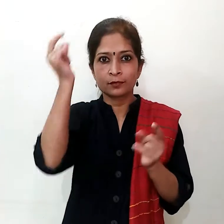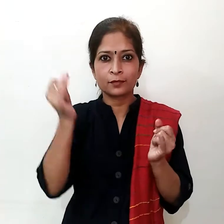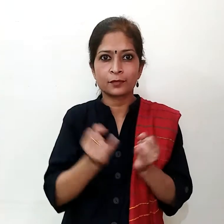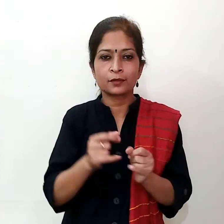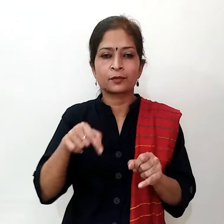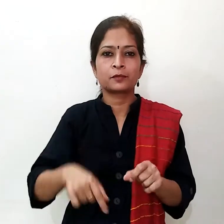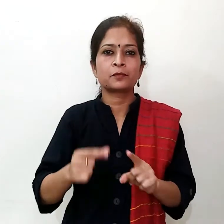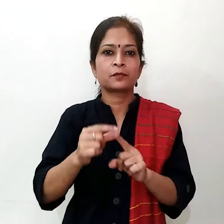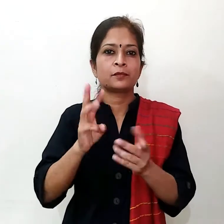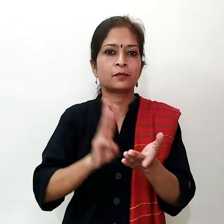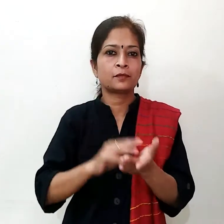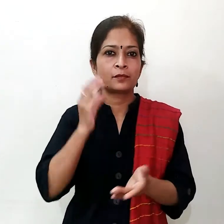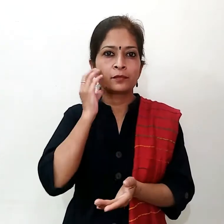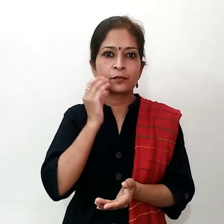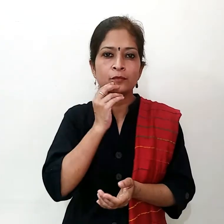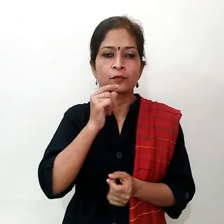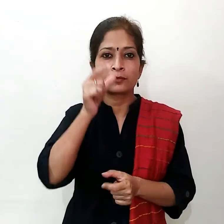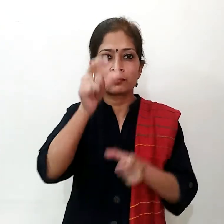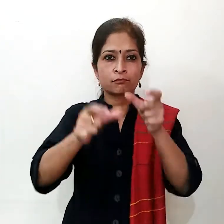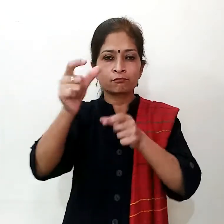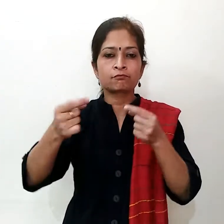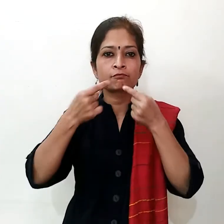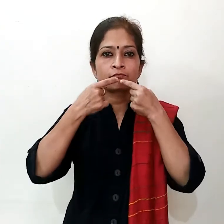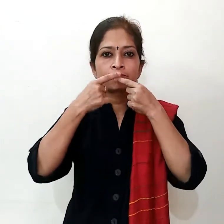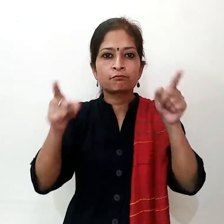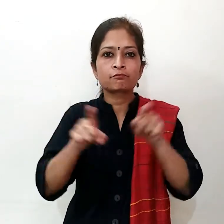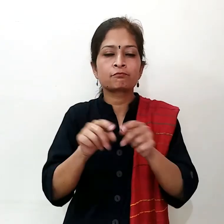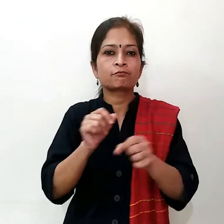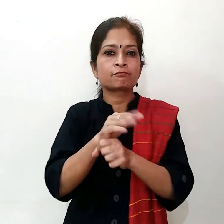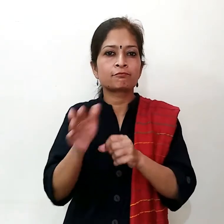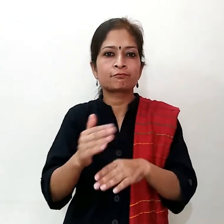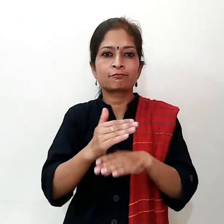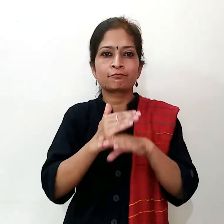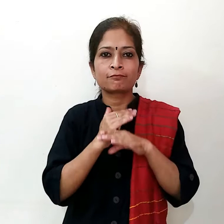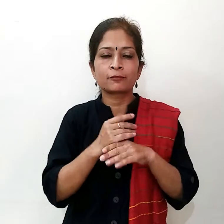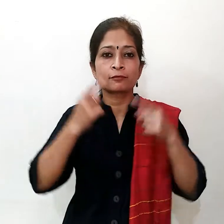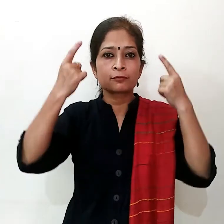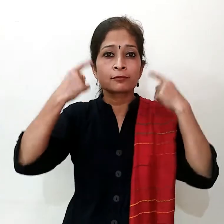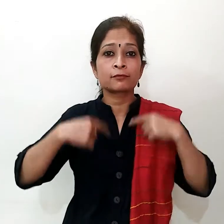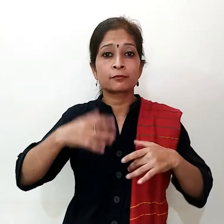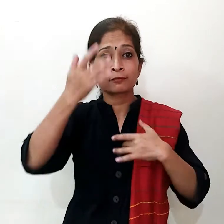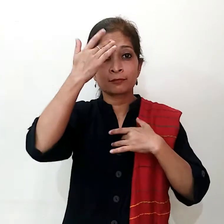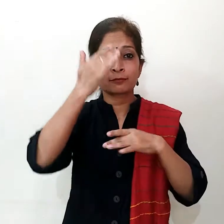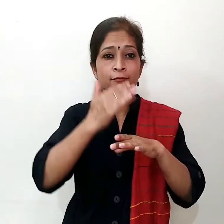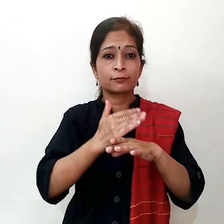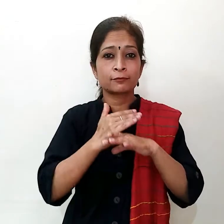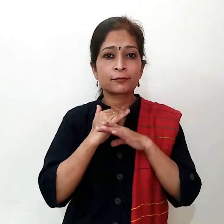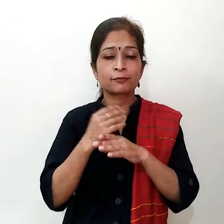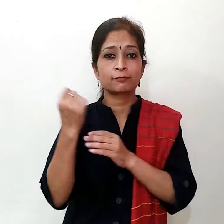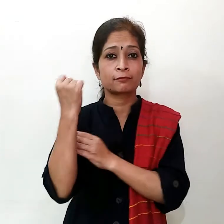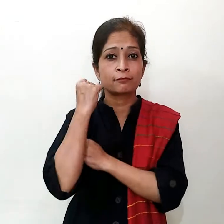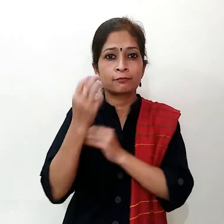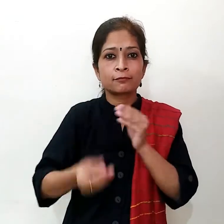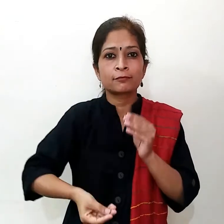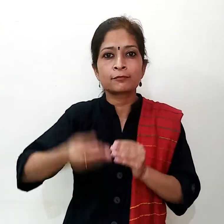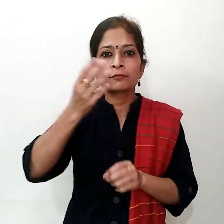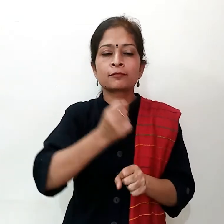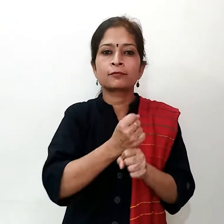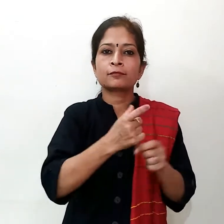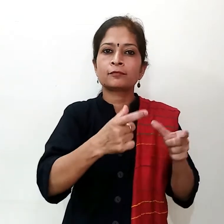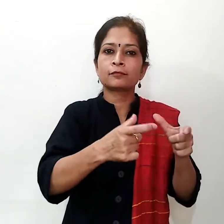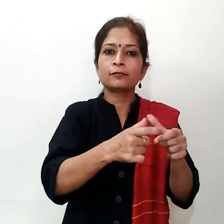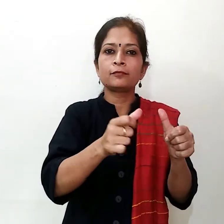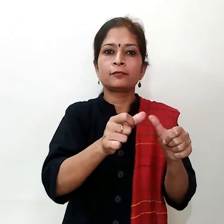मानेरिये प्रधार मत्रीजी ने देशी जन्ता को दिया इसम्रोधन में प्रवणा से बचाव के लिए अपनी शरीर की प्रति दोधक शंता को पढ़ाने के लिए